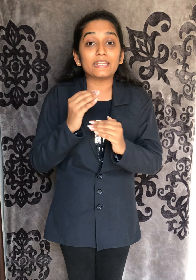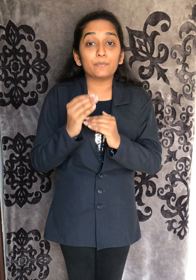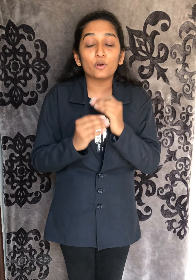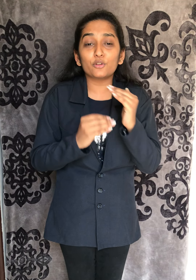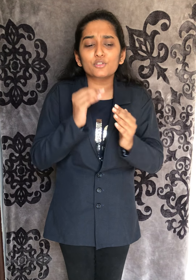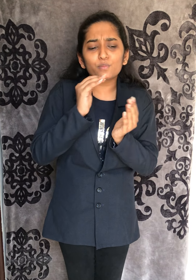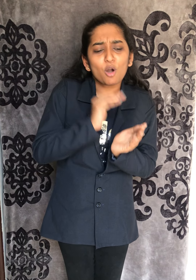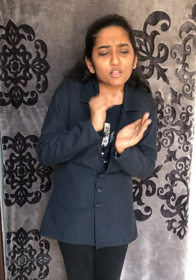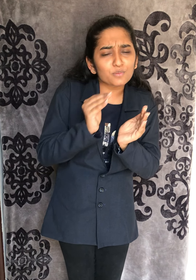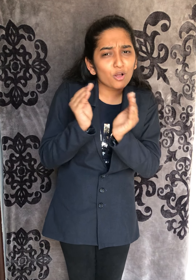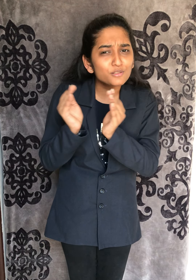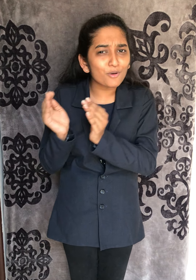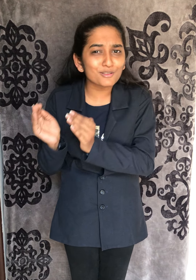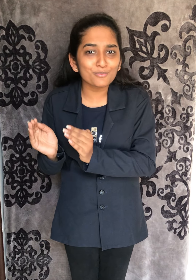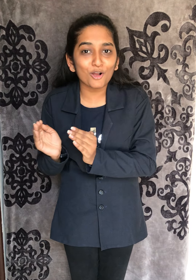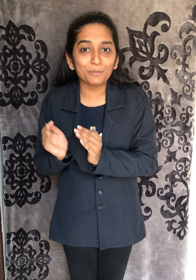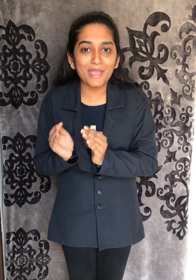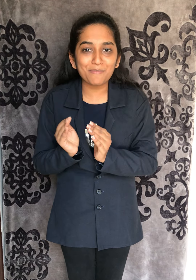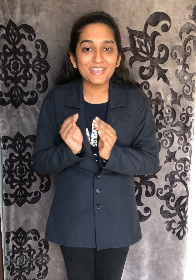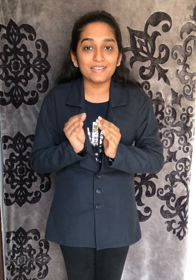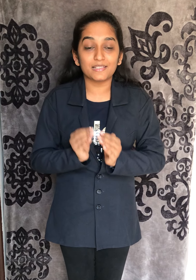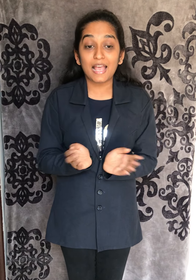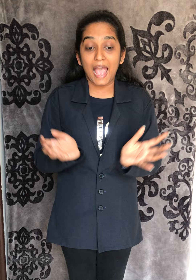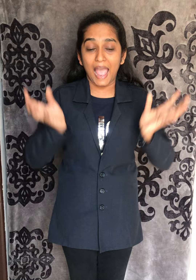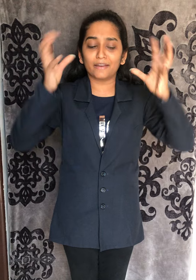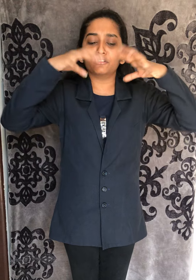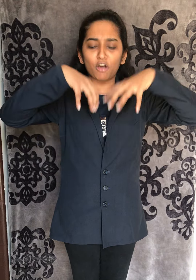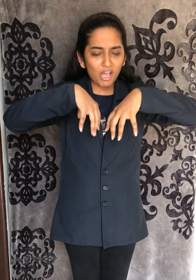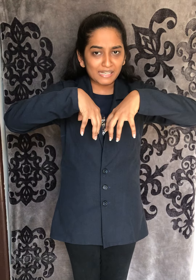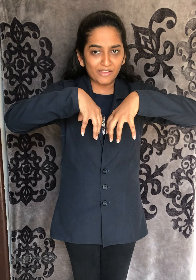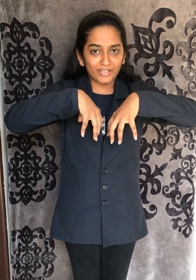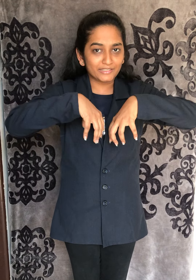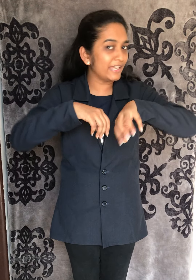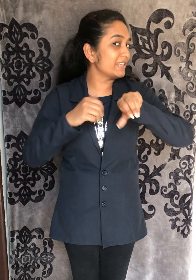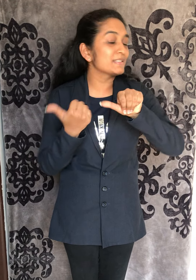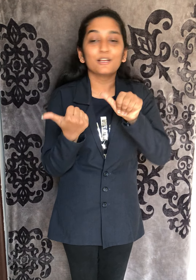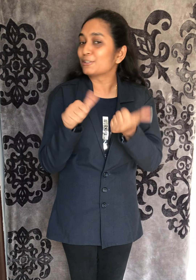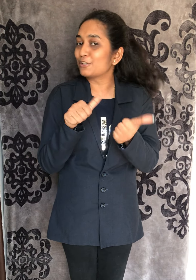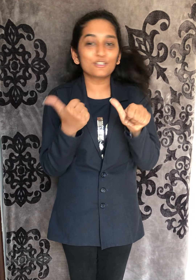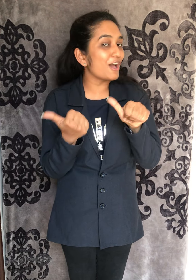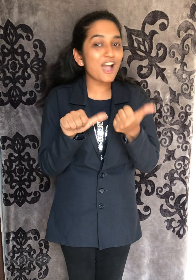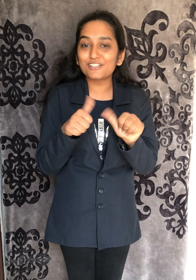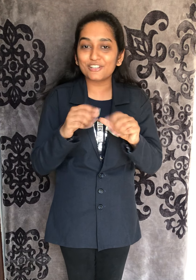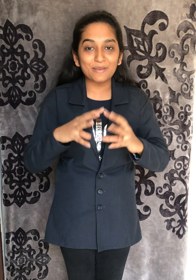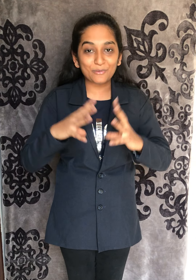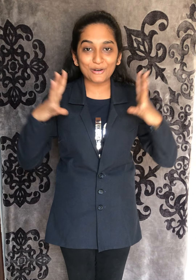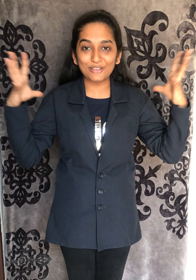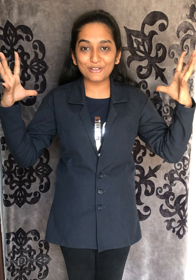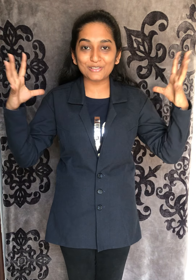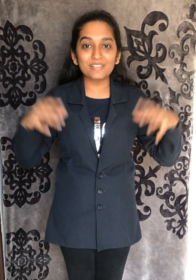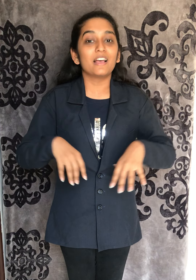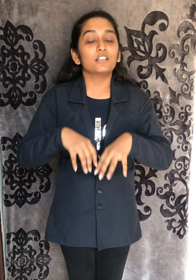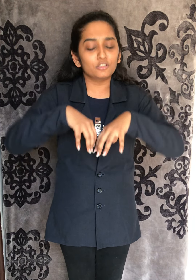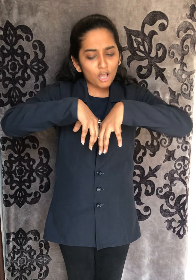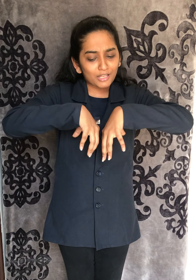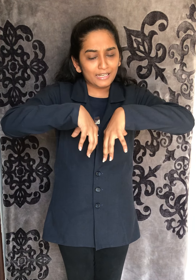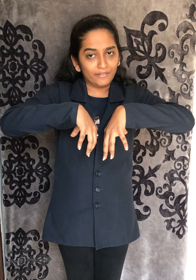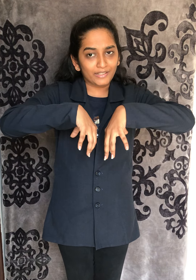reproduce small, small, small, small babies. And Non-Living Things do not reproduce. Non-Living